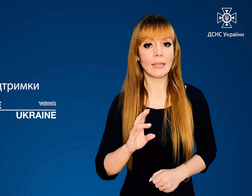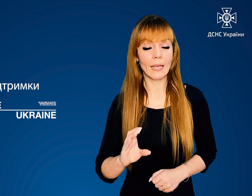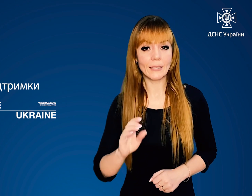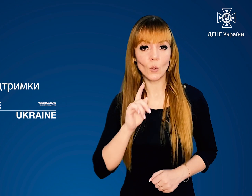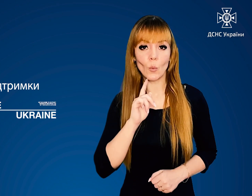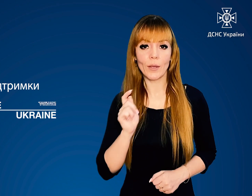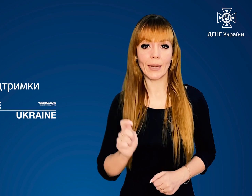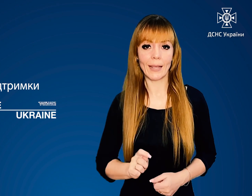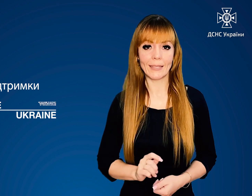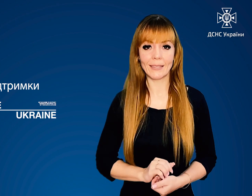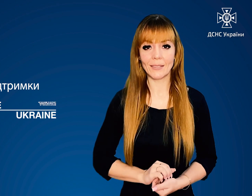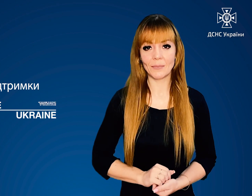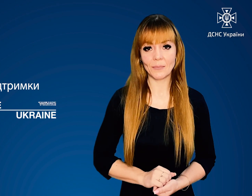ДСНС України